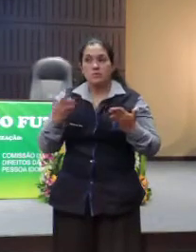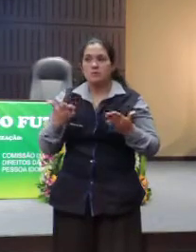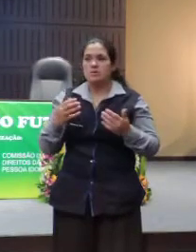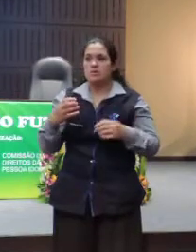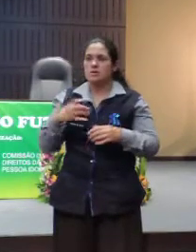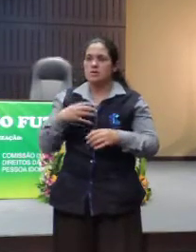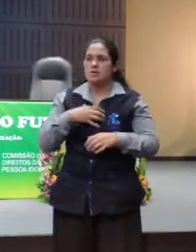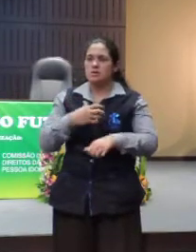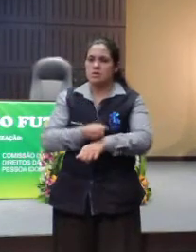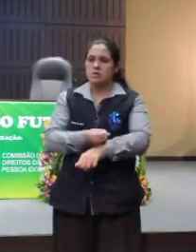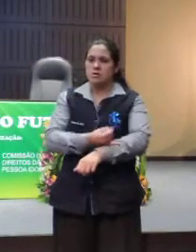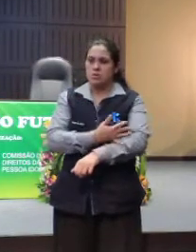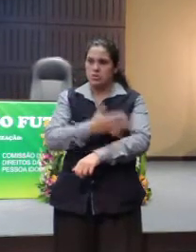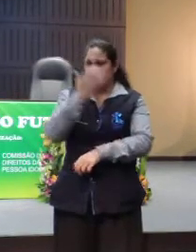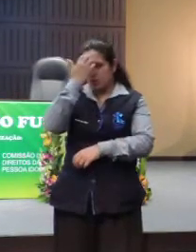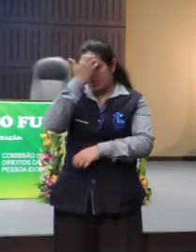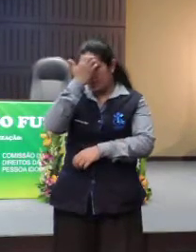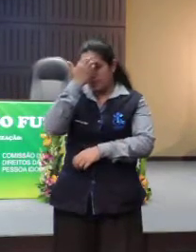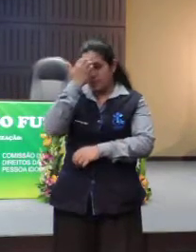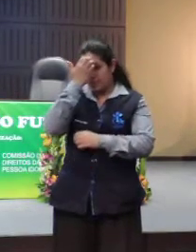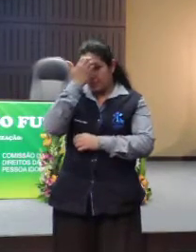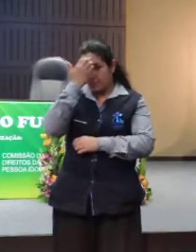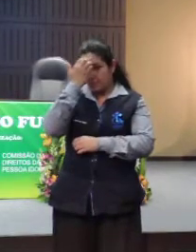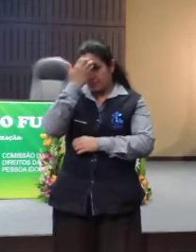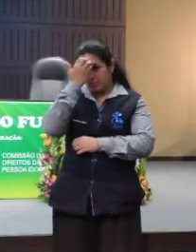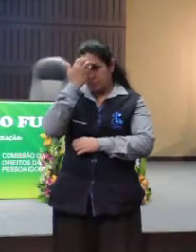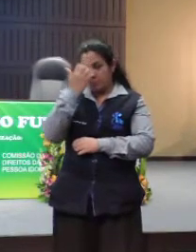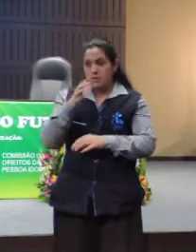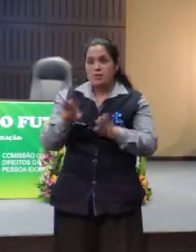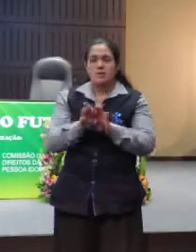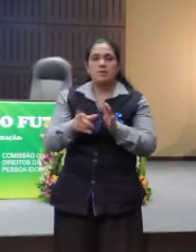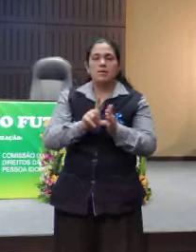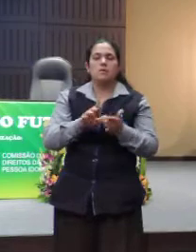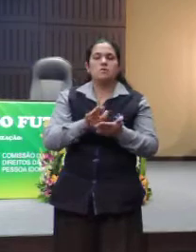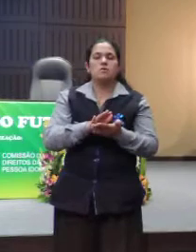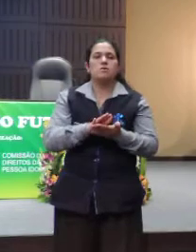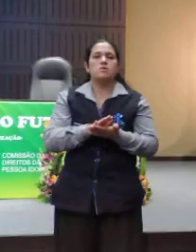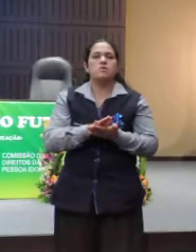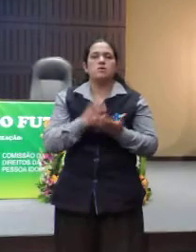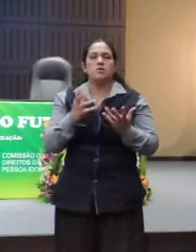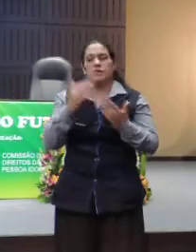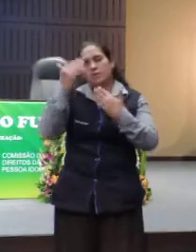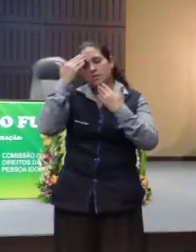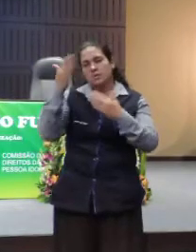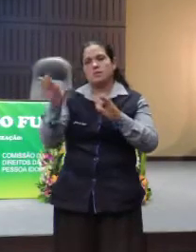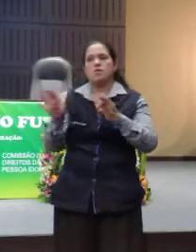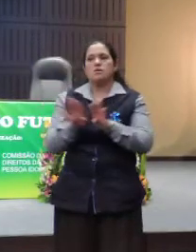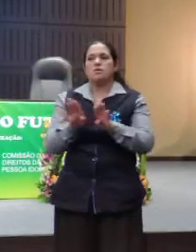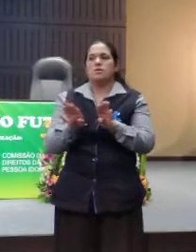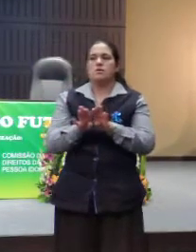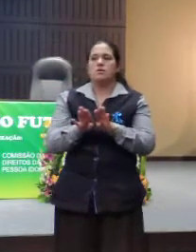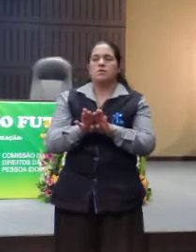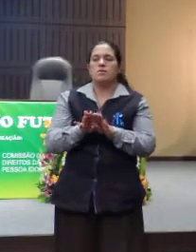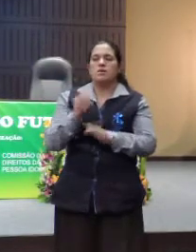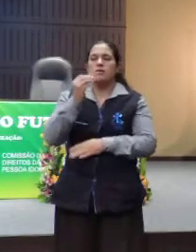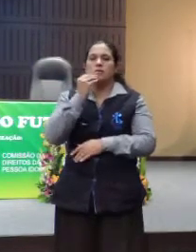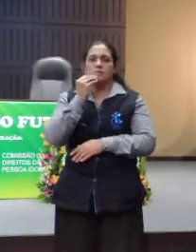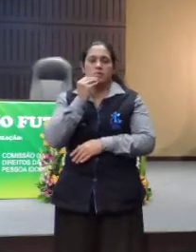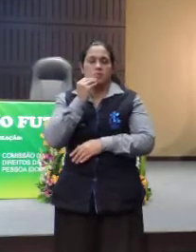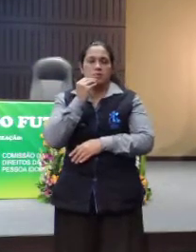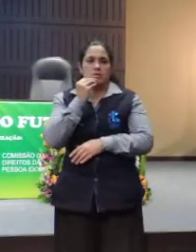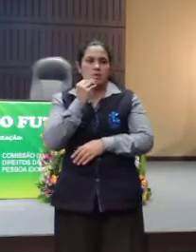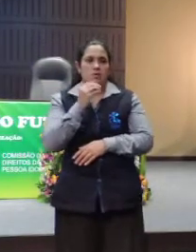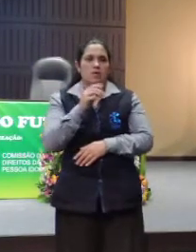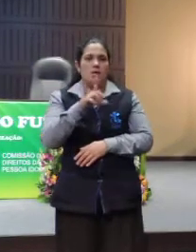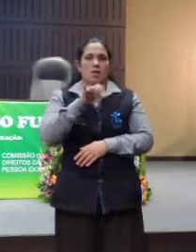energia quando está assistindo outro palestrante. Antes de mais nada, gostaria de agradecer a oportunidade